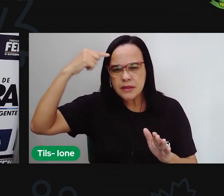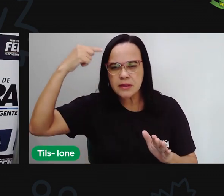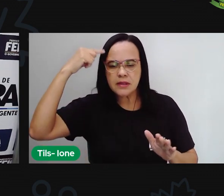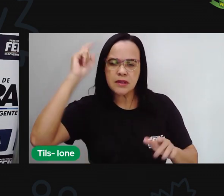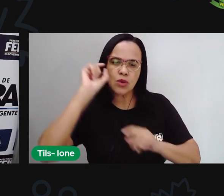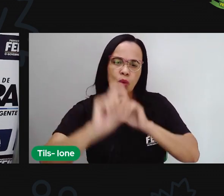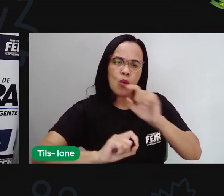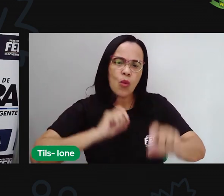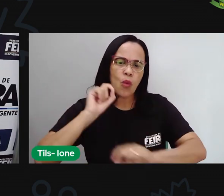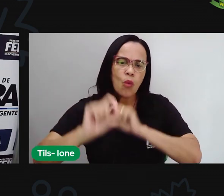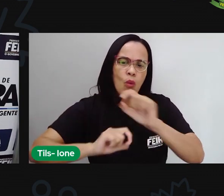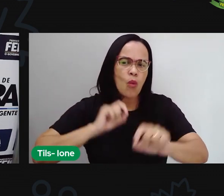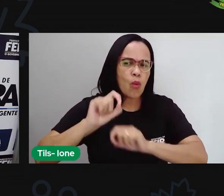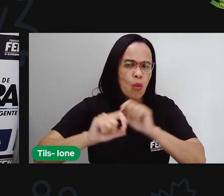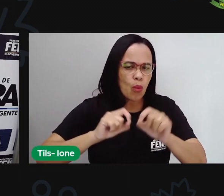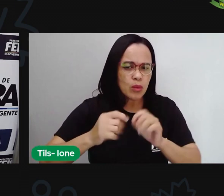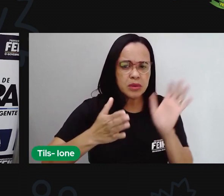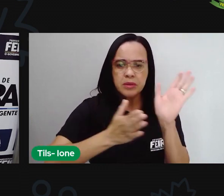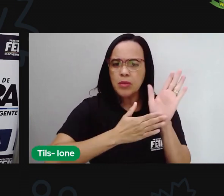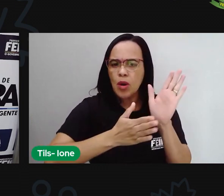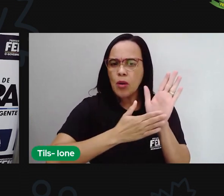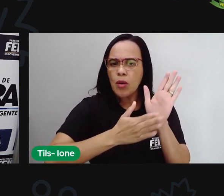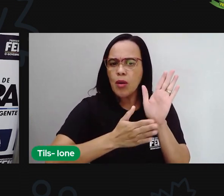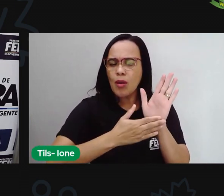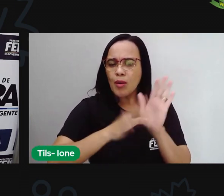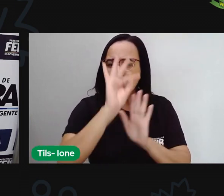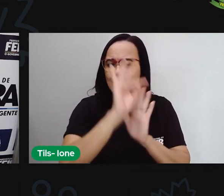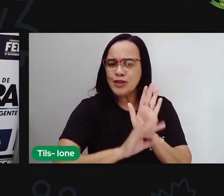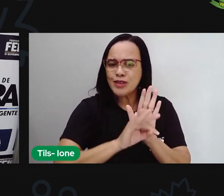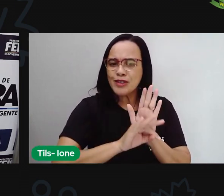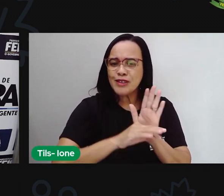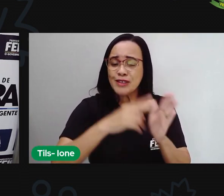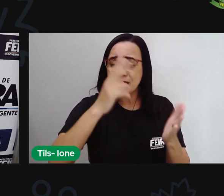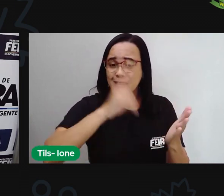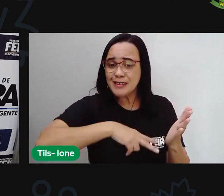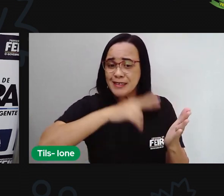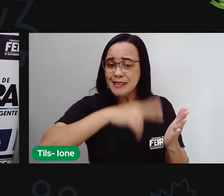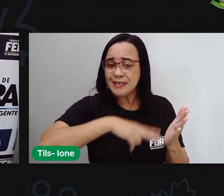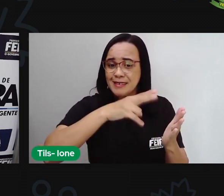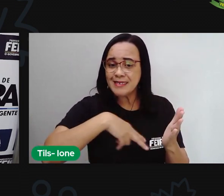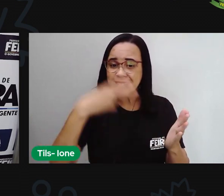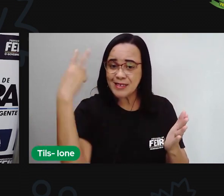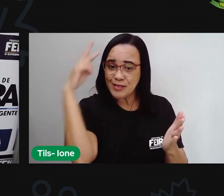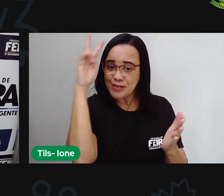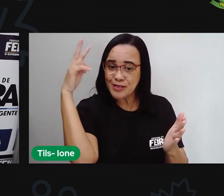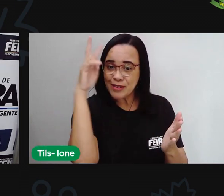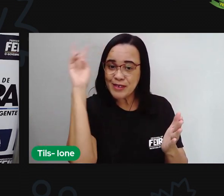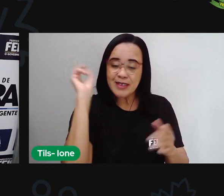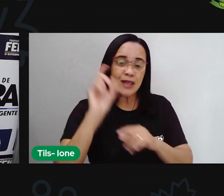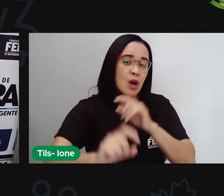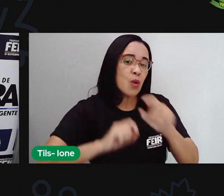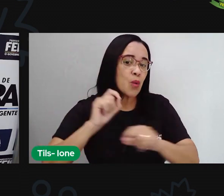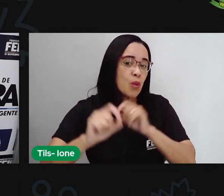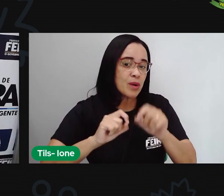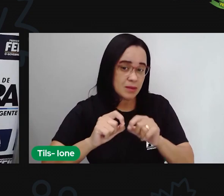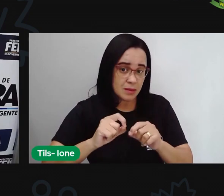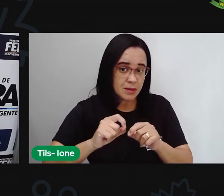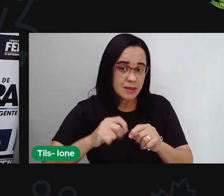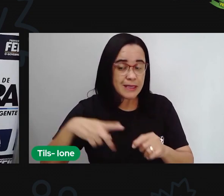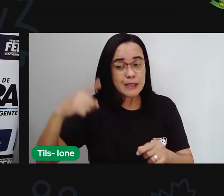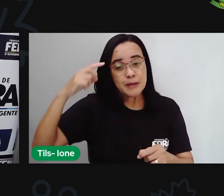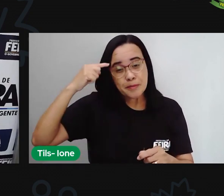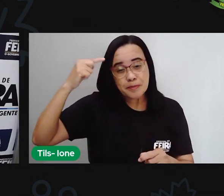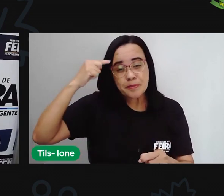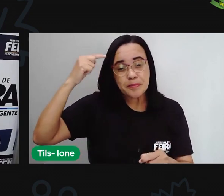pouquinho não é sobre a proposta sobre o enredo sobre a ideia que esse livro traz para pensarmos não